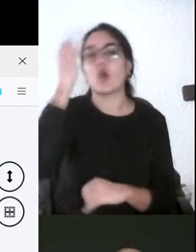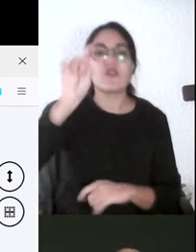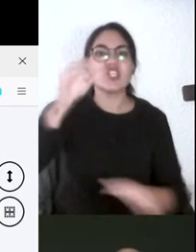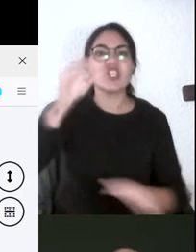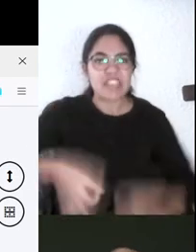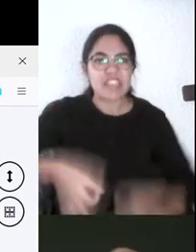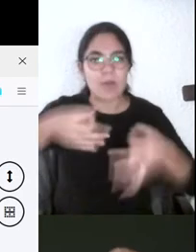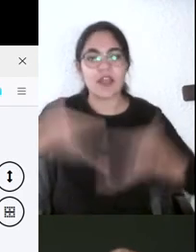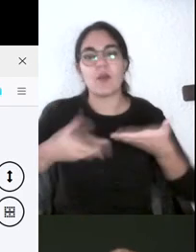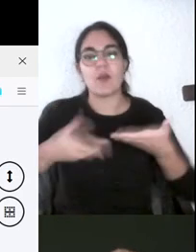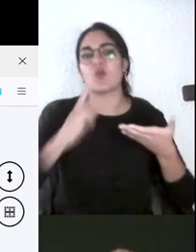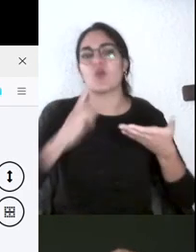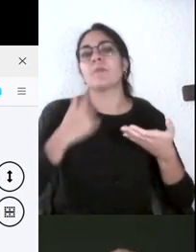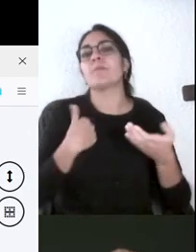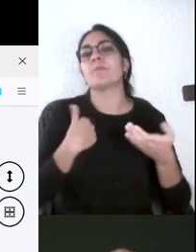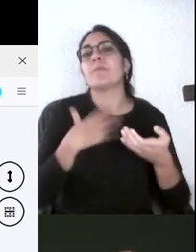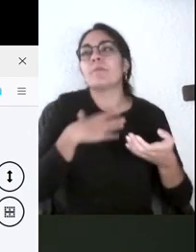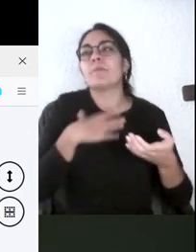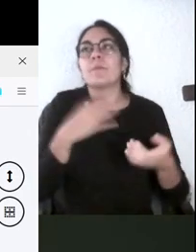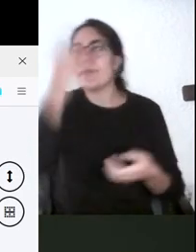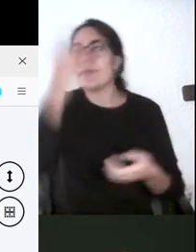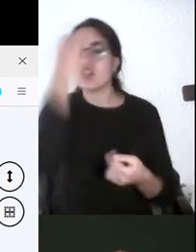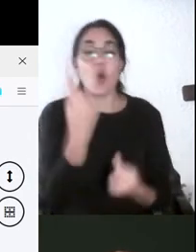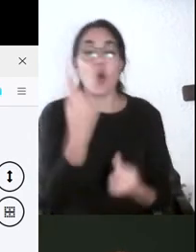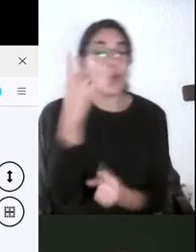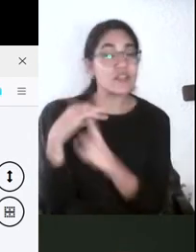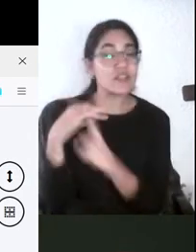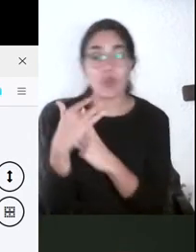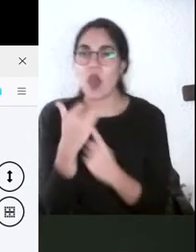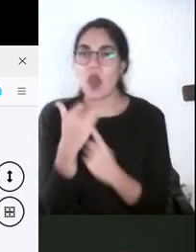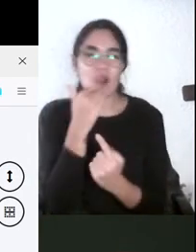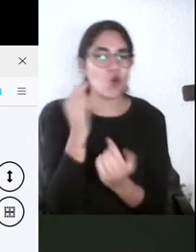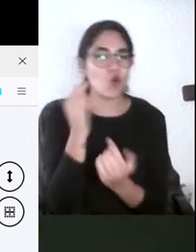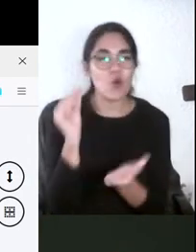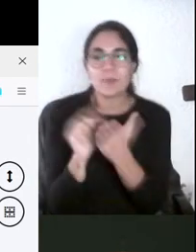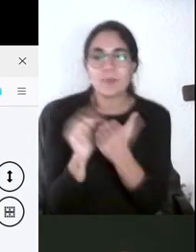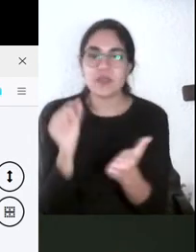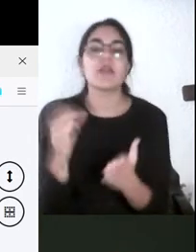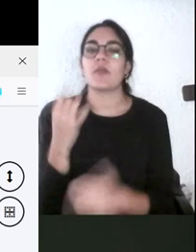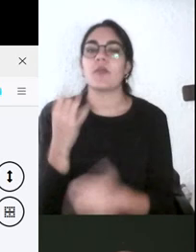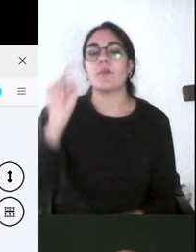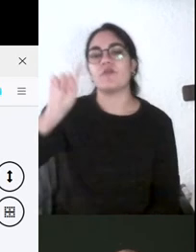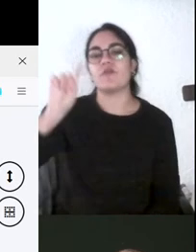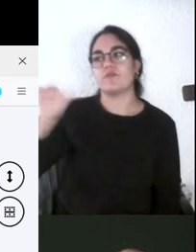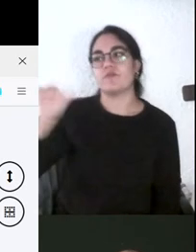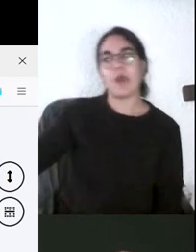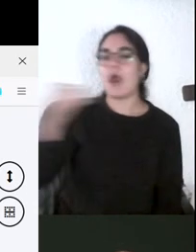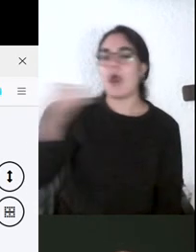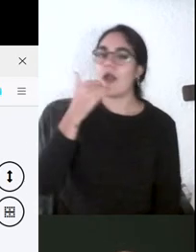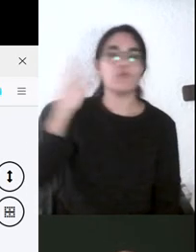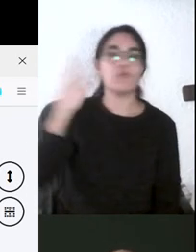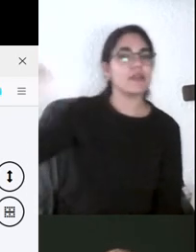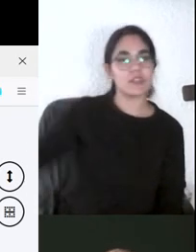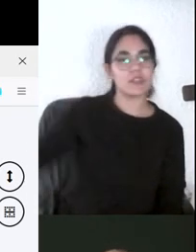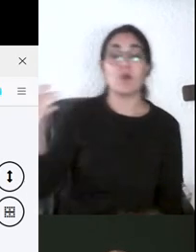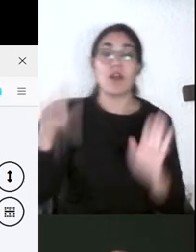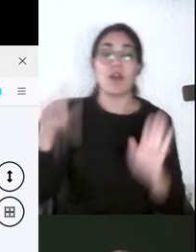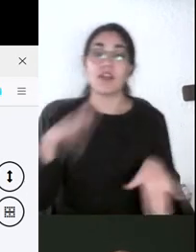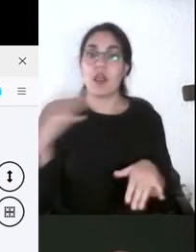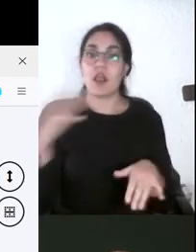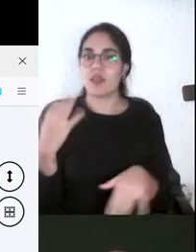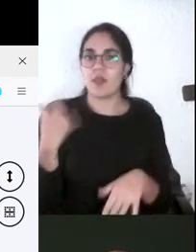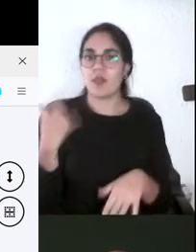hace años pues al bueno al presidente rector le he pedido que busque la forma de hacer eso en algún momento o menos en algunos